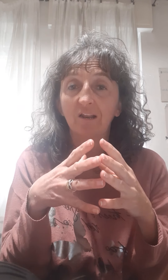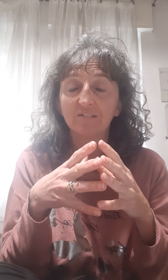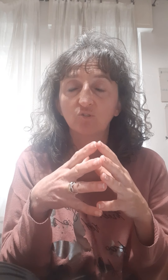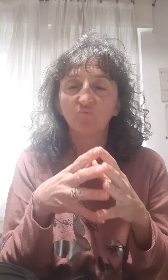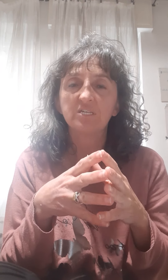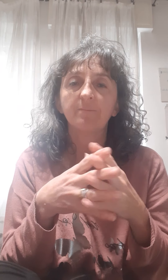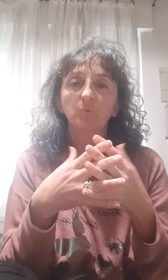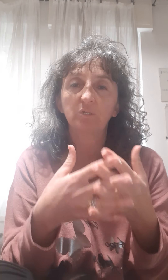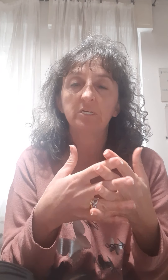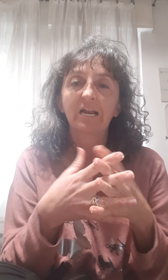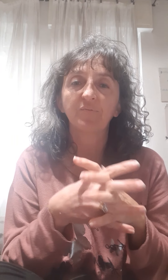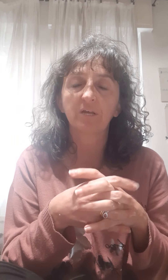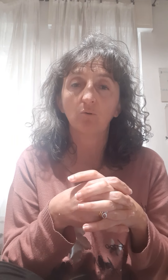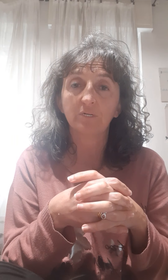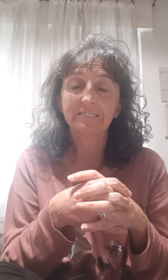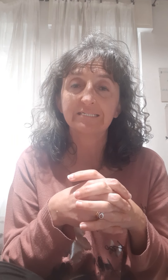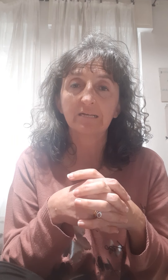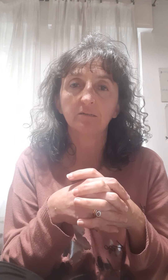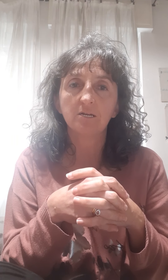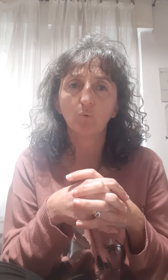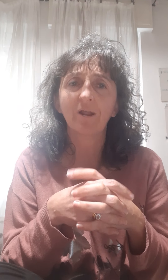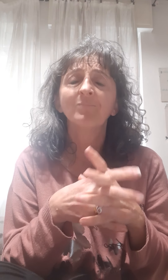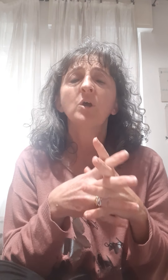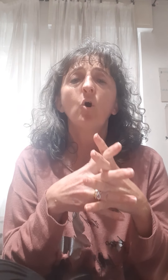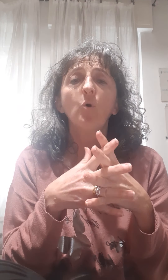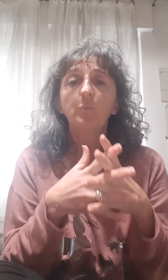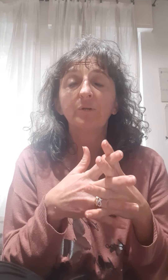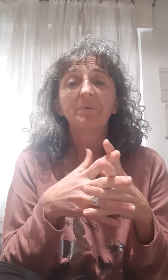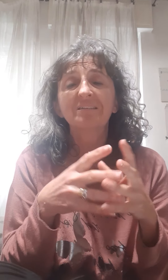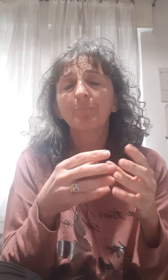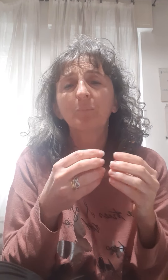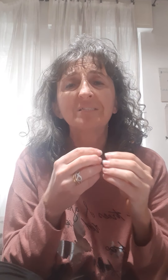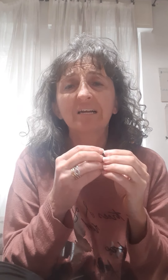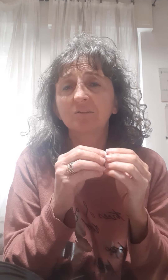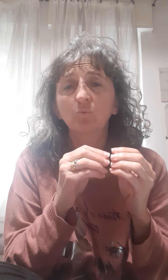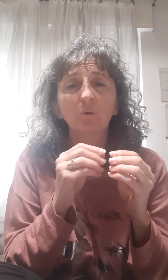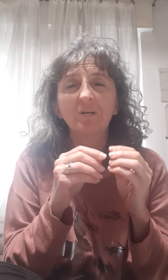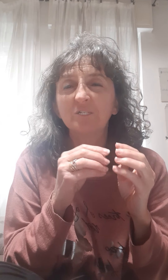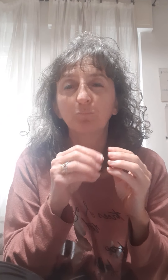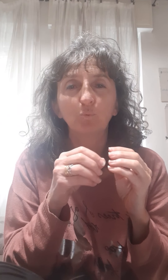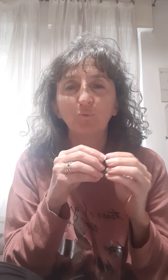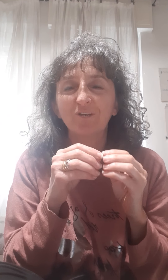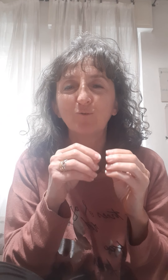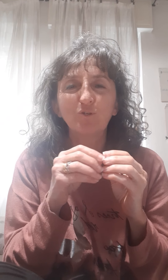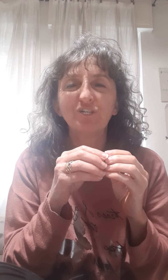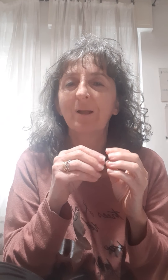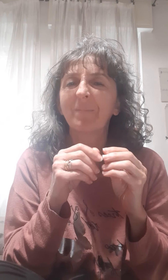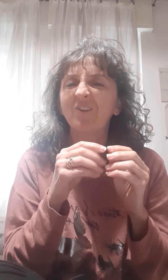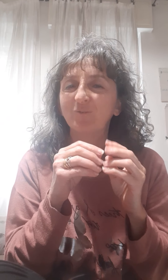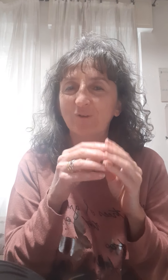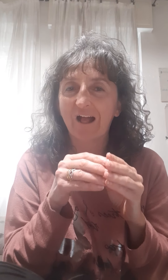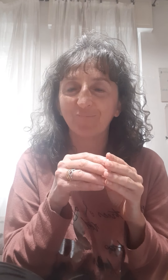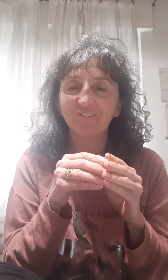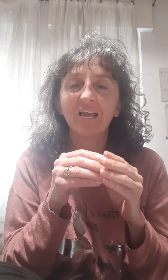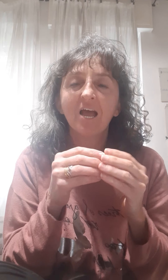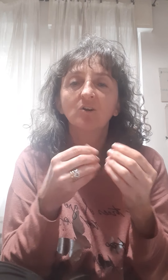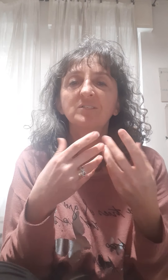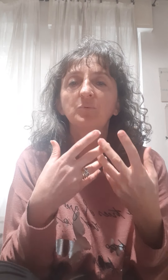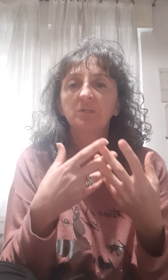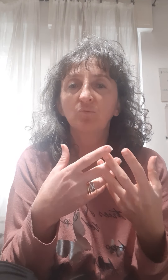lavastoviglie, quindi grazie all'olio essenziale di limone. Oppure per esempio pensate a tutte quelle spugne in cucina, maleodoranti, cosa potremmo